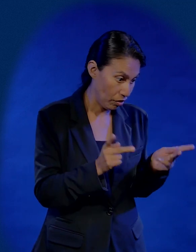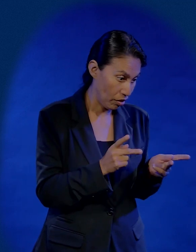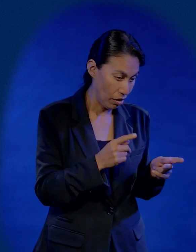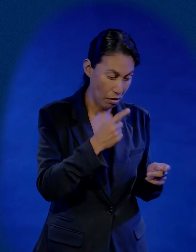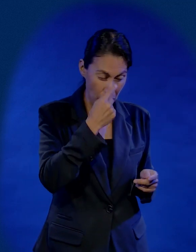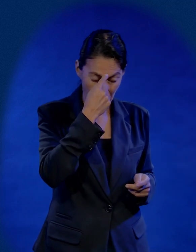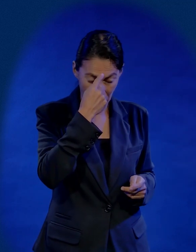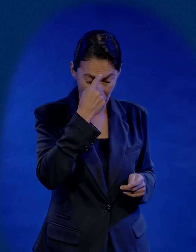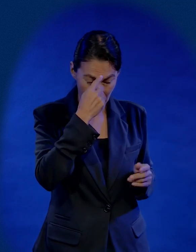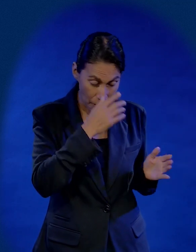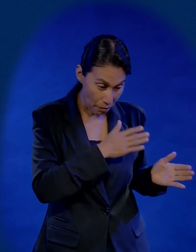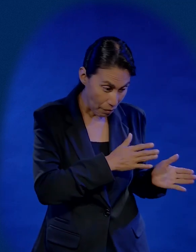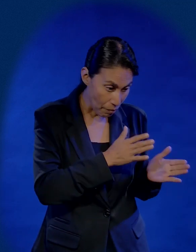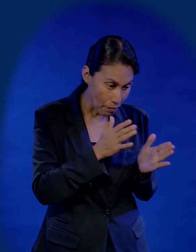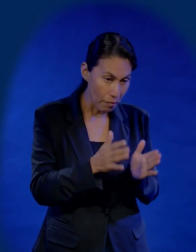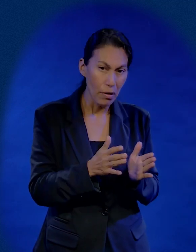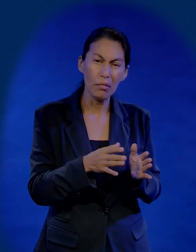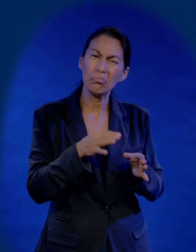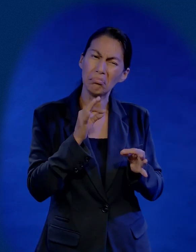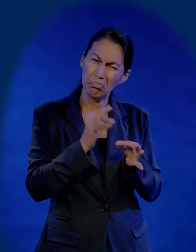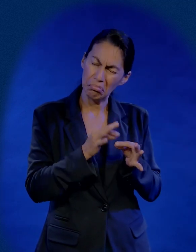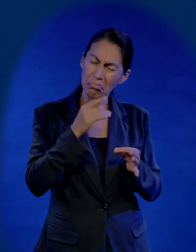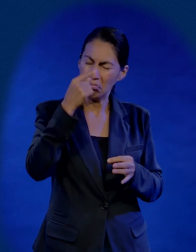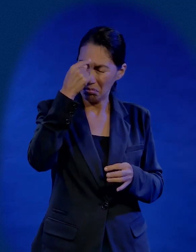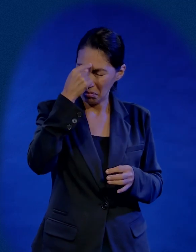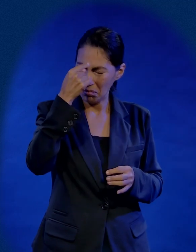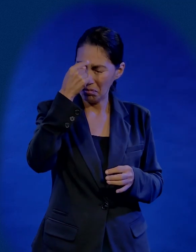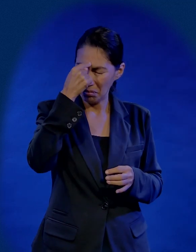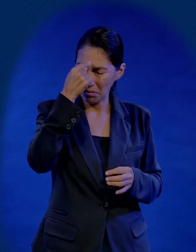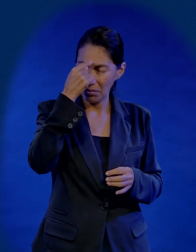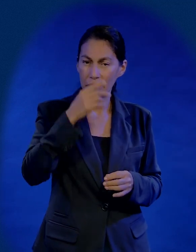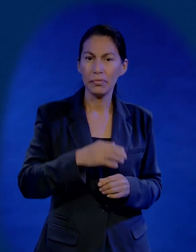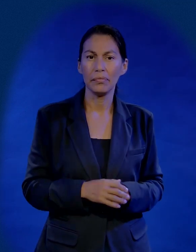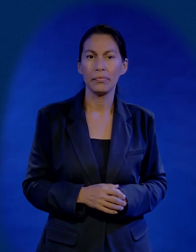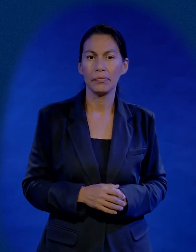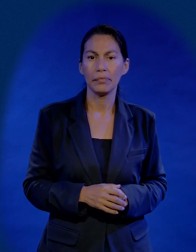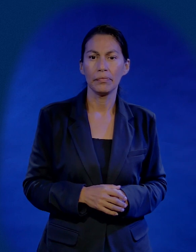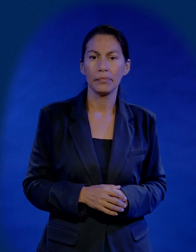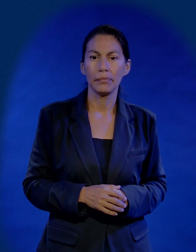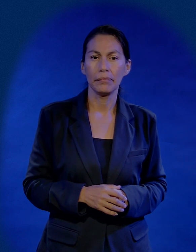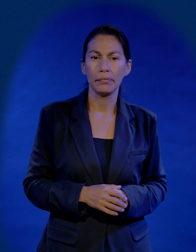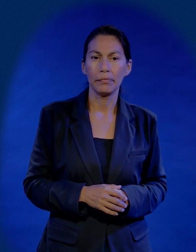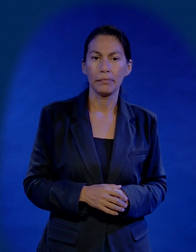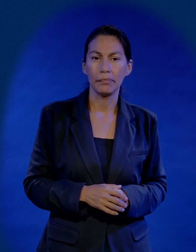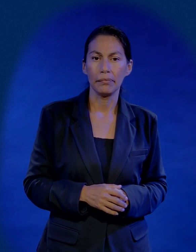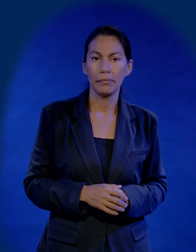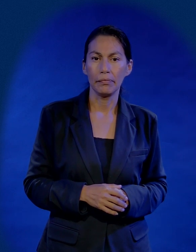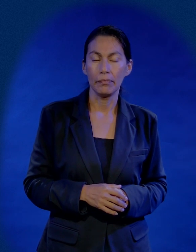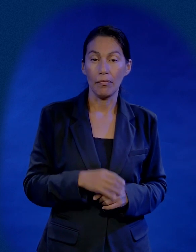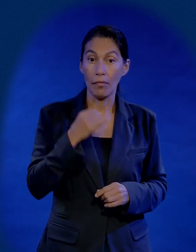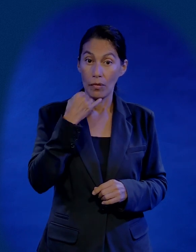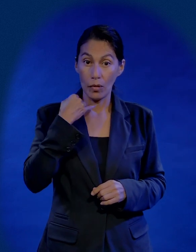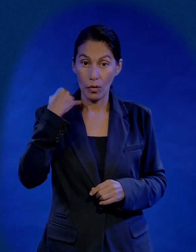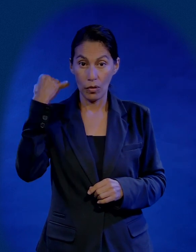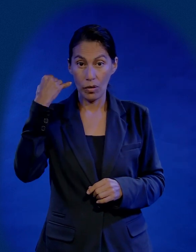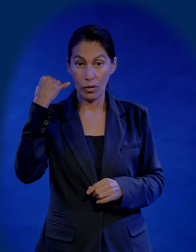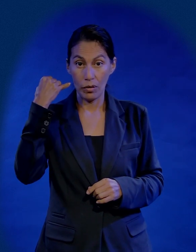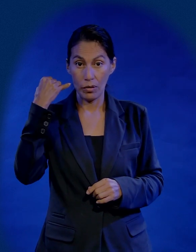meditado y meditado y meditado. Y el plan es el siguiente. Para Judas, Jesús